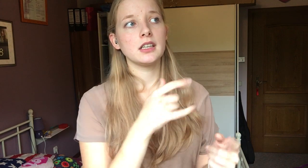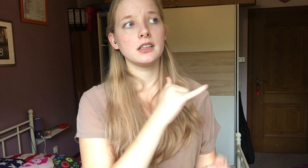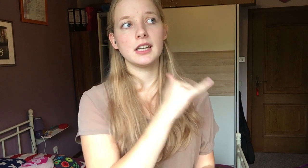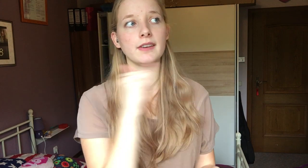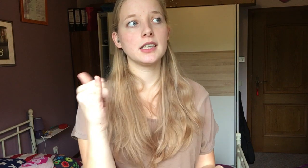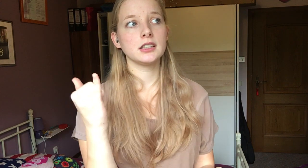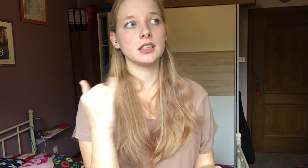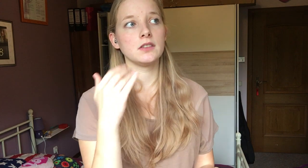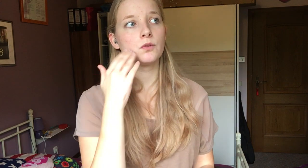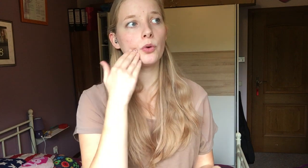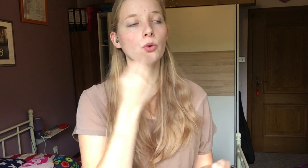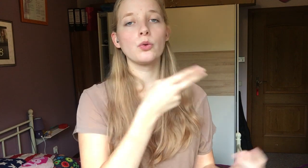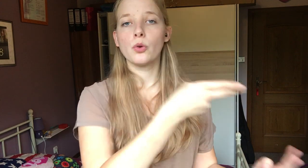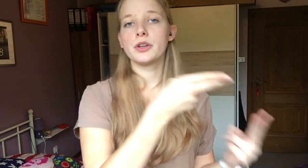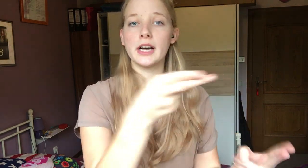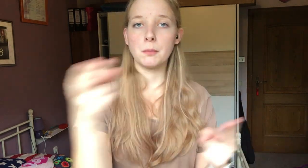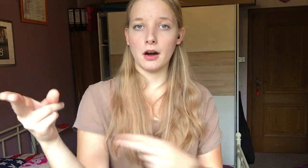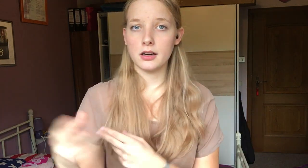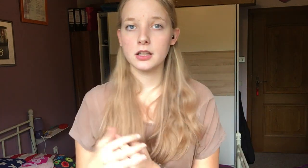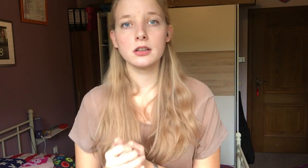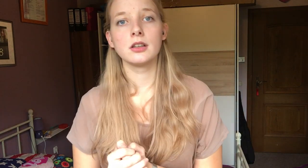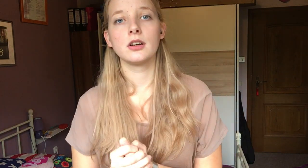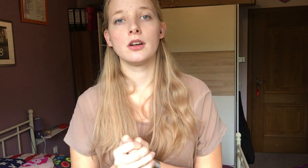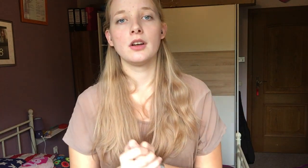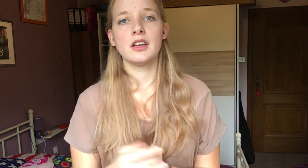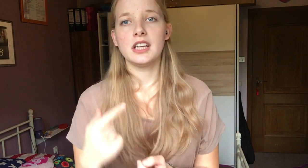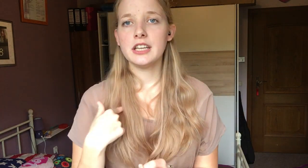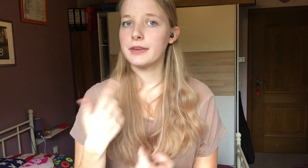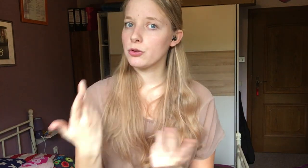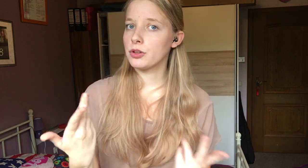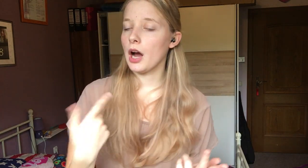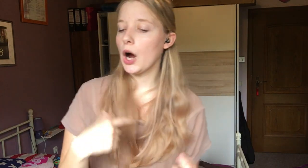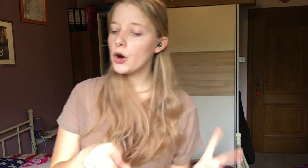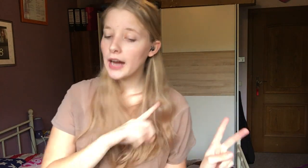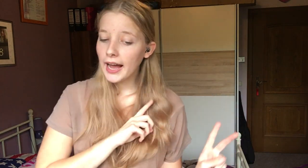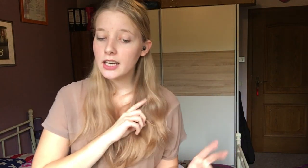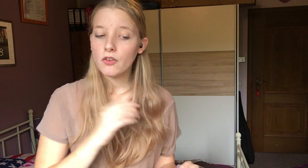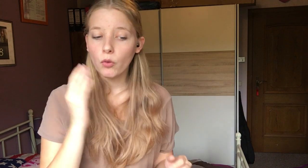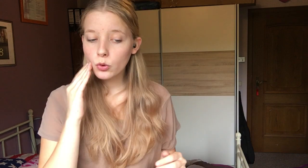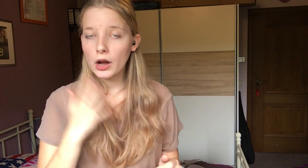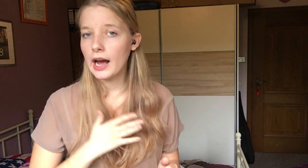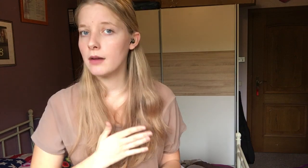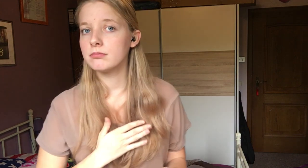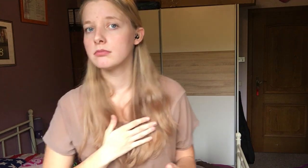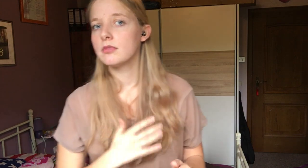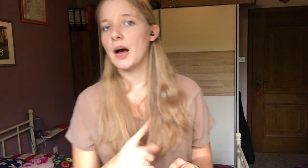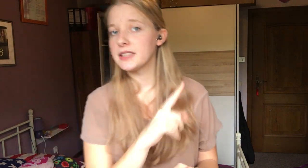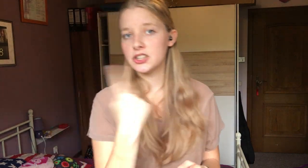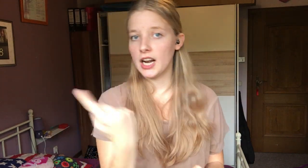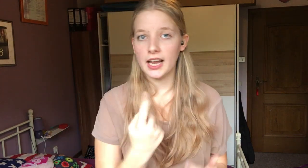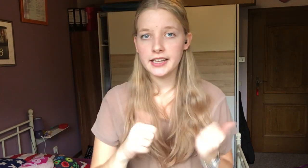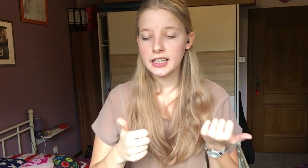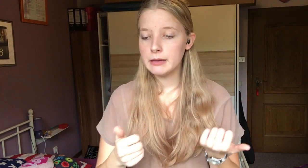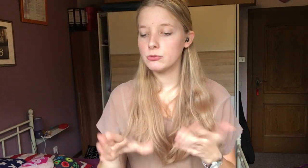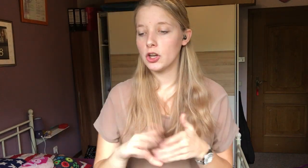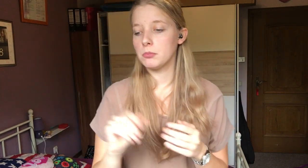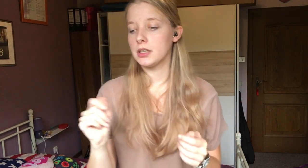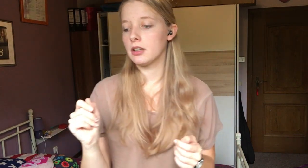jeweils in Wohnungen untergebracht. Ich werde sozusagen auch eine eigene Wohnung haben, aber nicht alleine leben, sondern mit